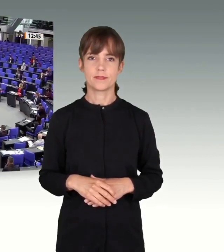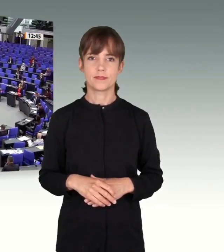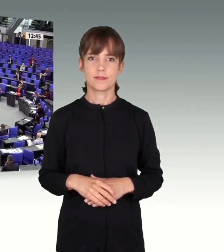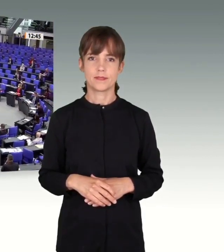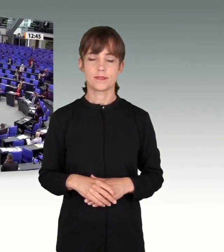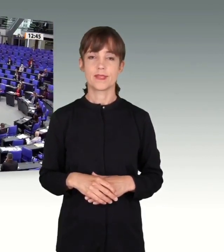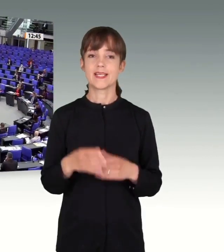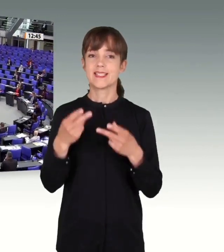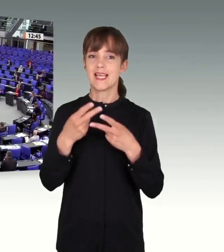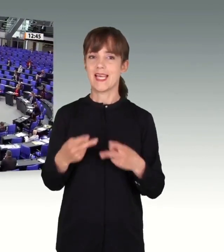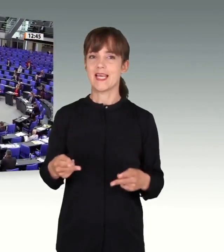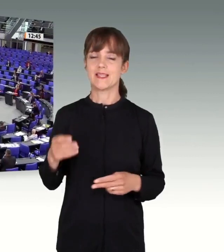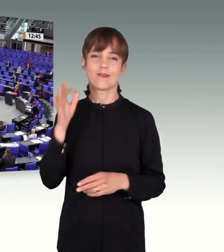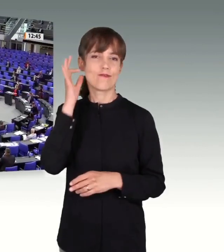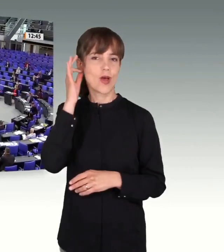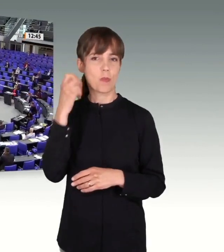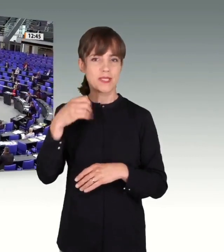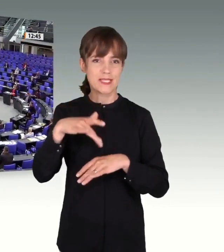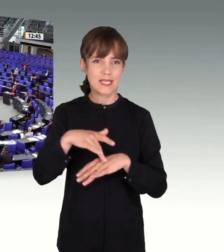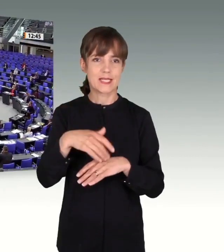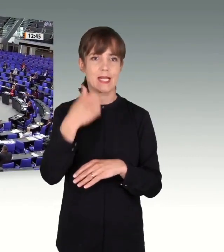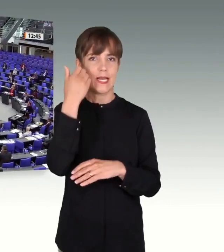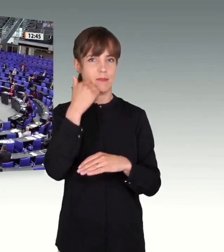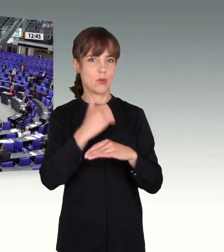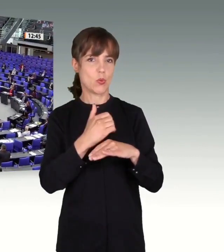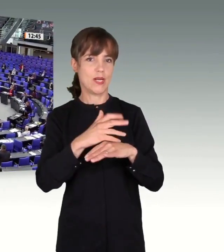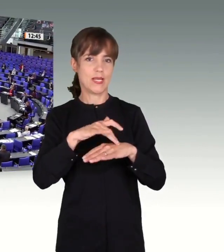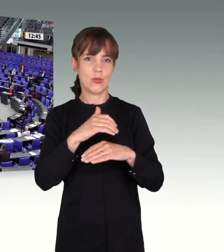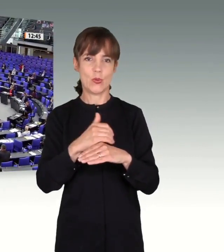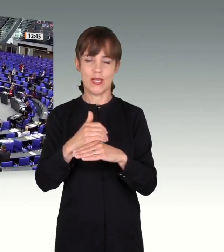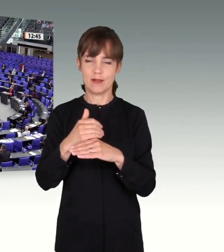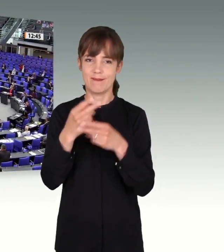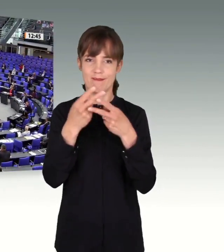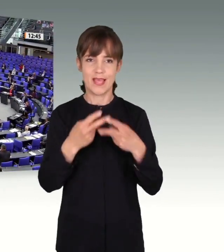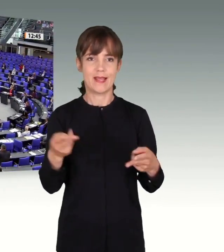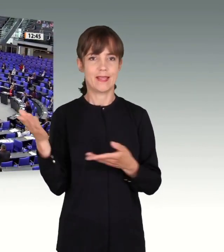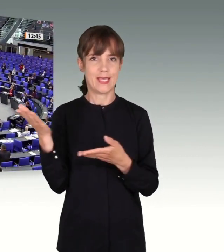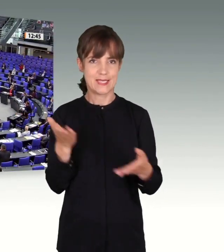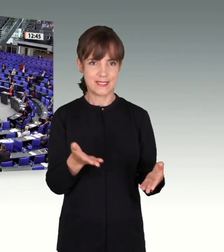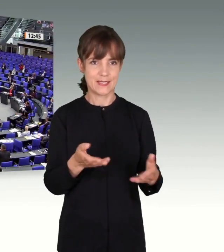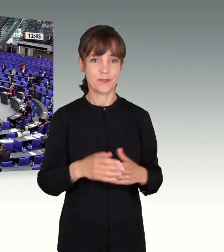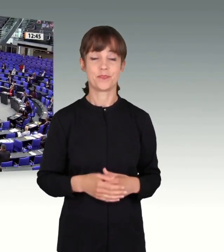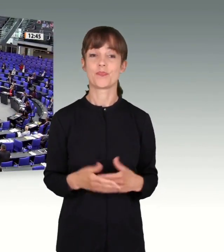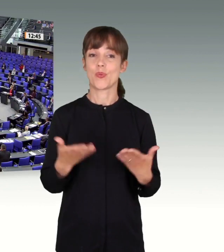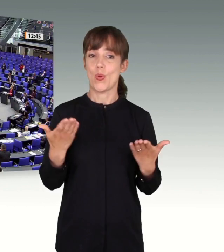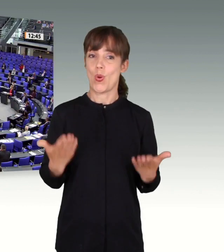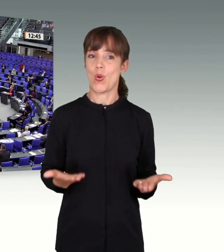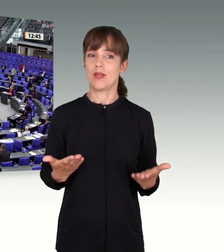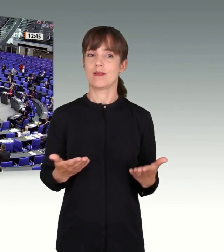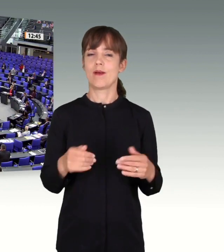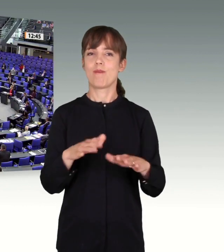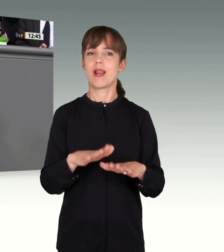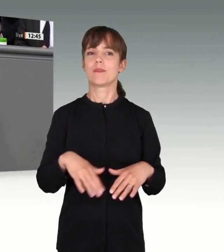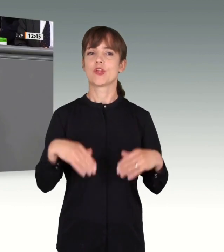Sehr geehrte Frau Präsidentin! Liebe Kolleginnen und Kollegen! Verehrte Gäste! Heute beenden wir den Parlamentarischen